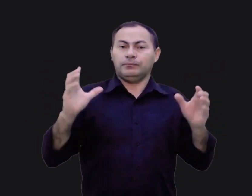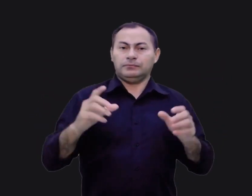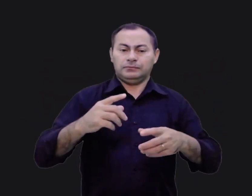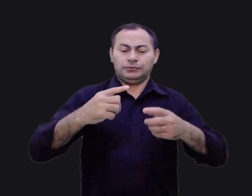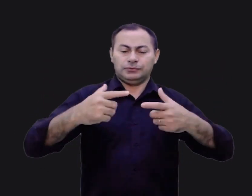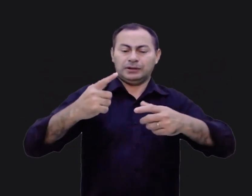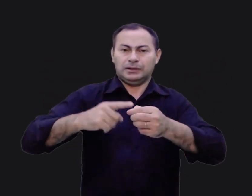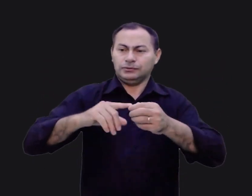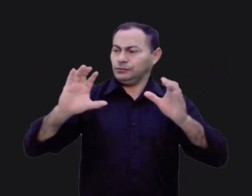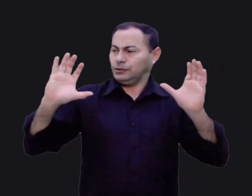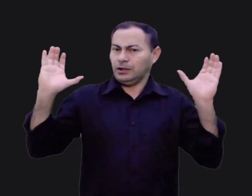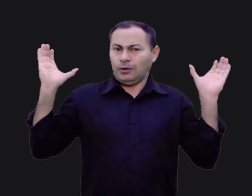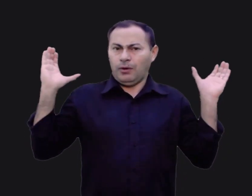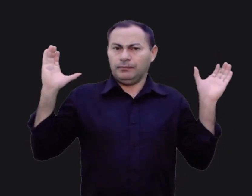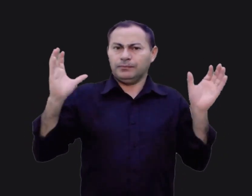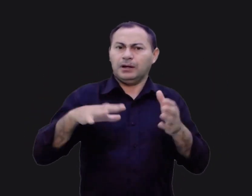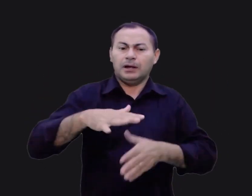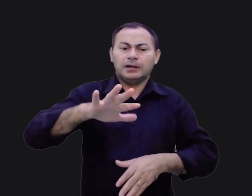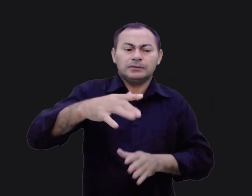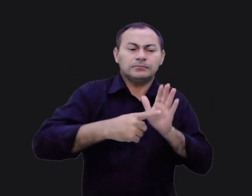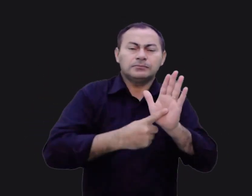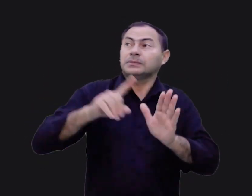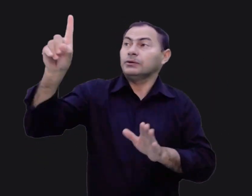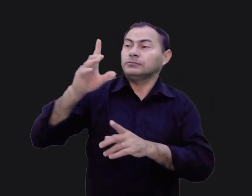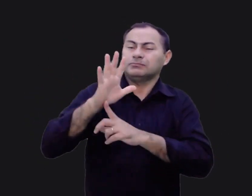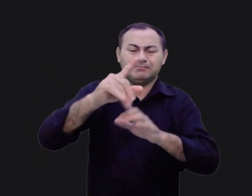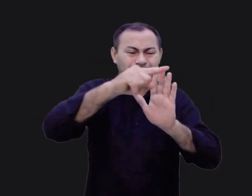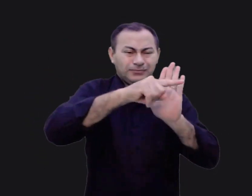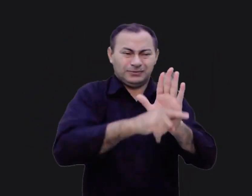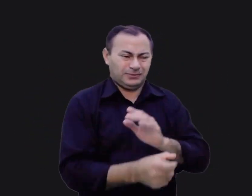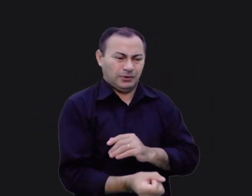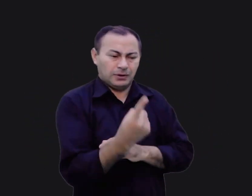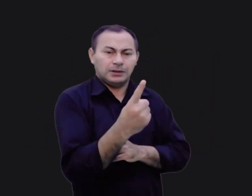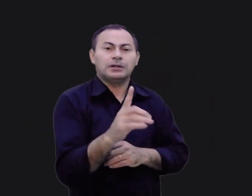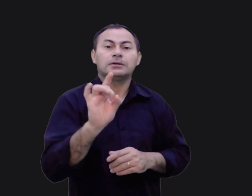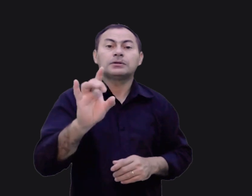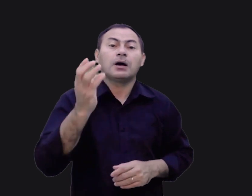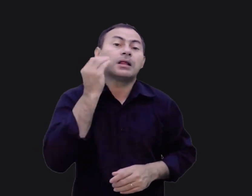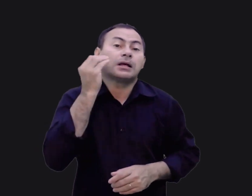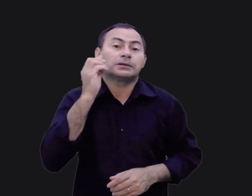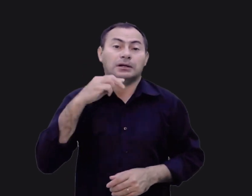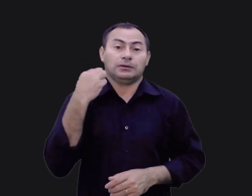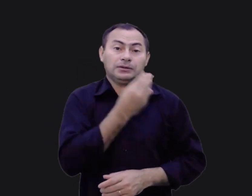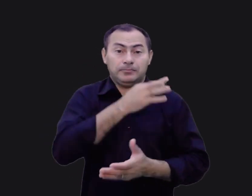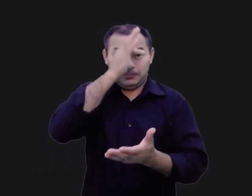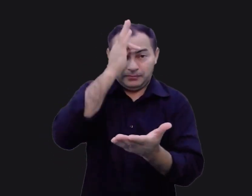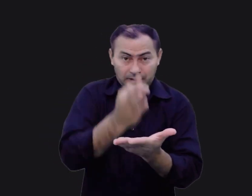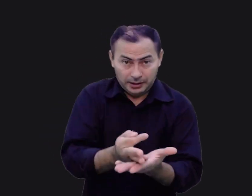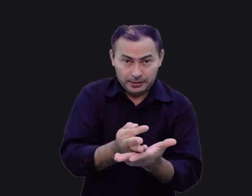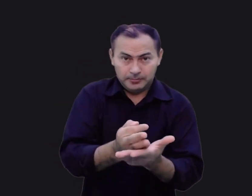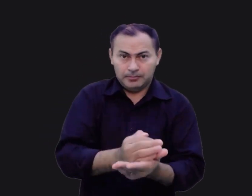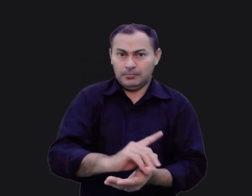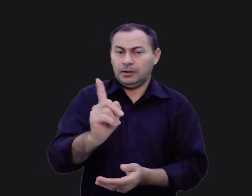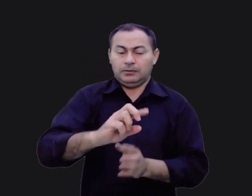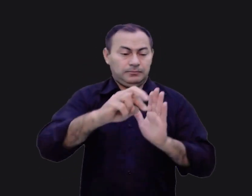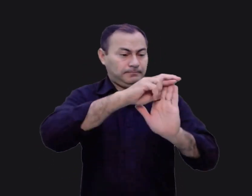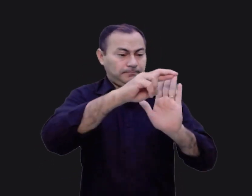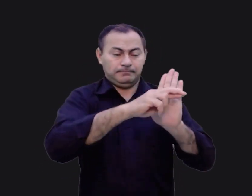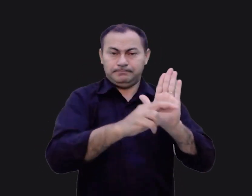de Jericó nos mostram que Deus, às vezes, nos dá um plano ridículo só para testar a nossa fé. Mas isso não é regra.